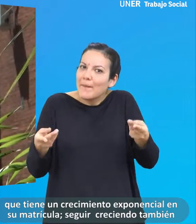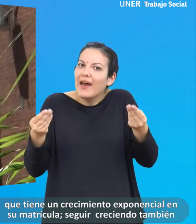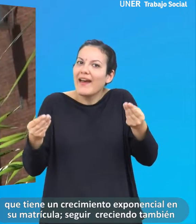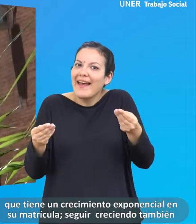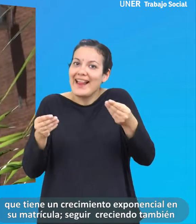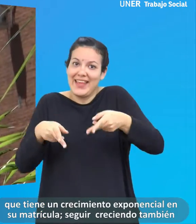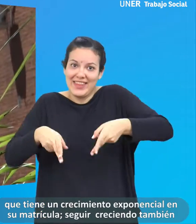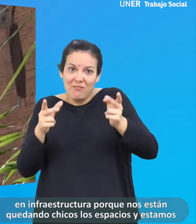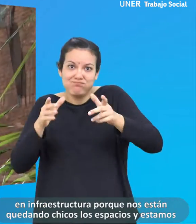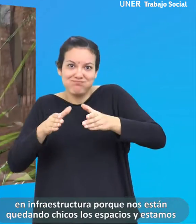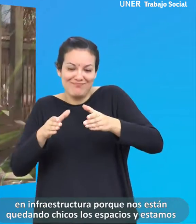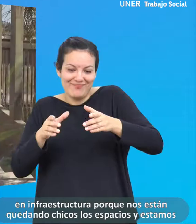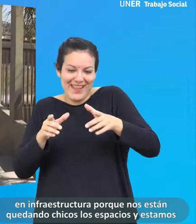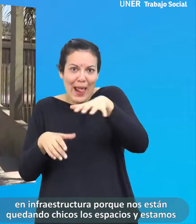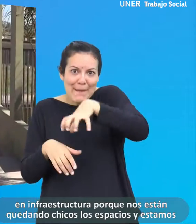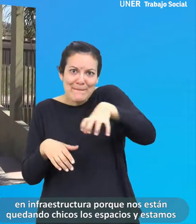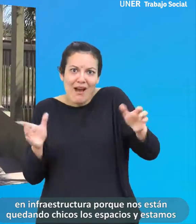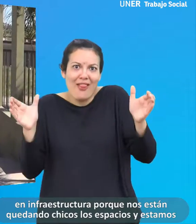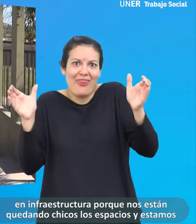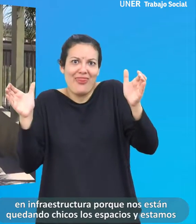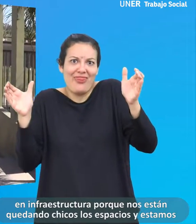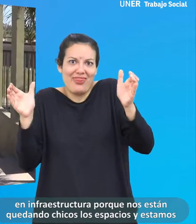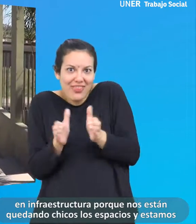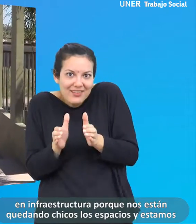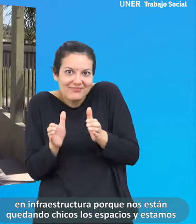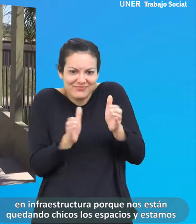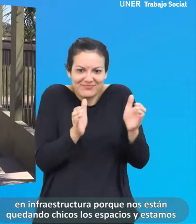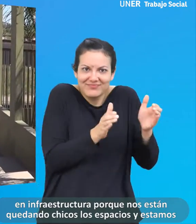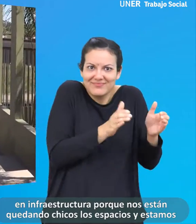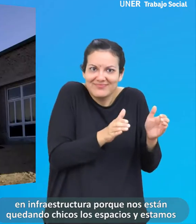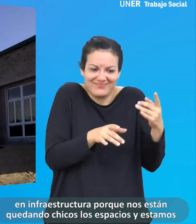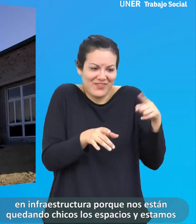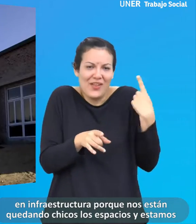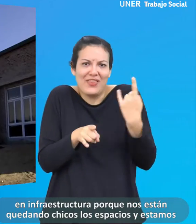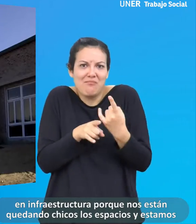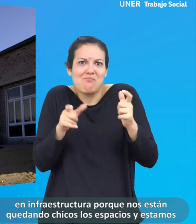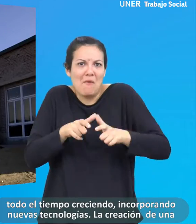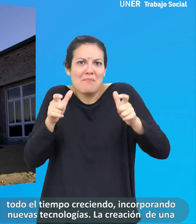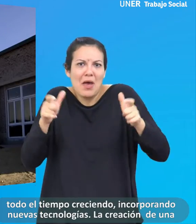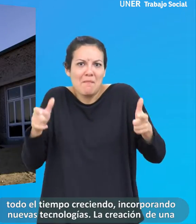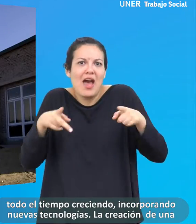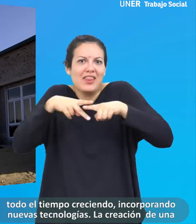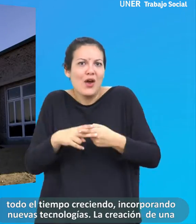infraestructura porque nos están quedando chicos los espacios y estamos todo el tiempo creciendo, incorporando nuevas tecnologías.